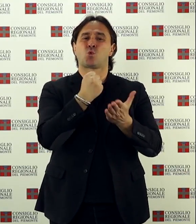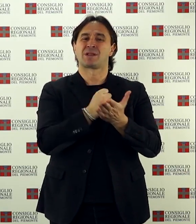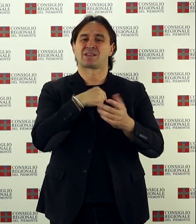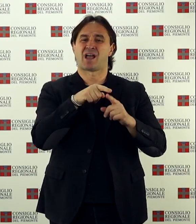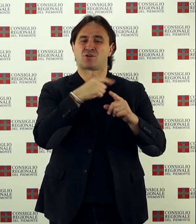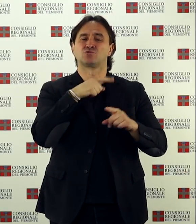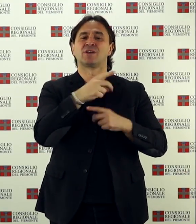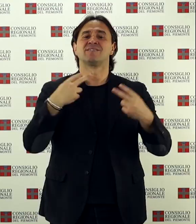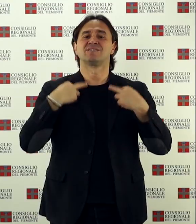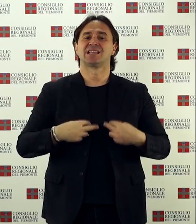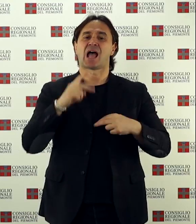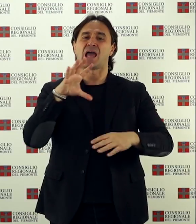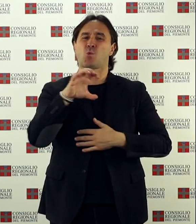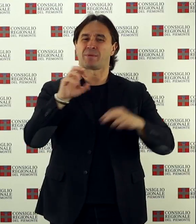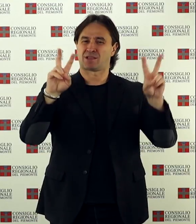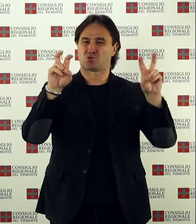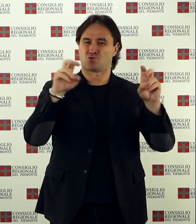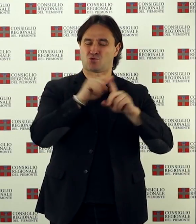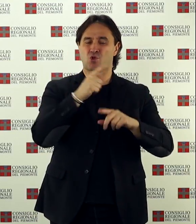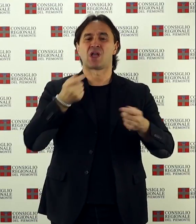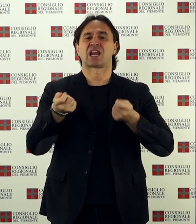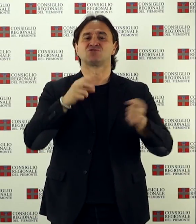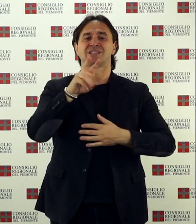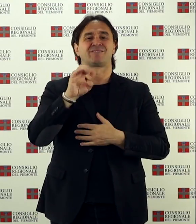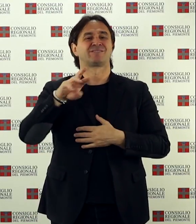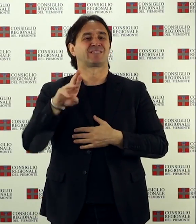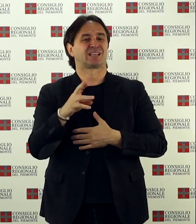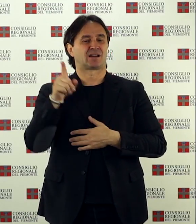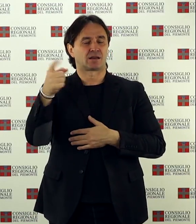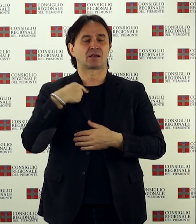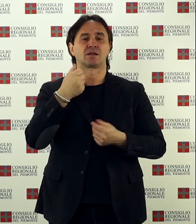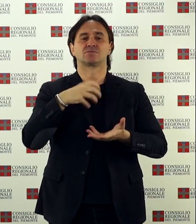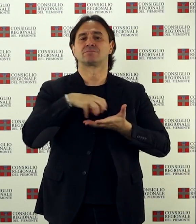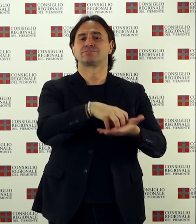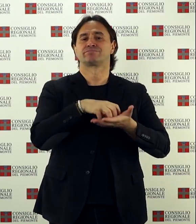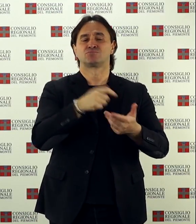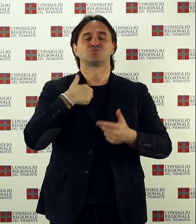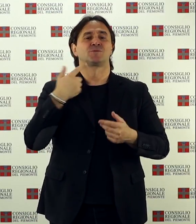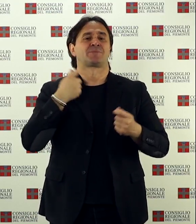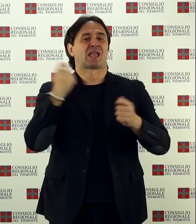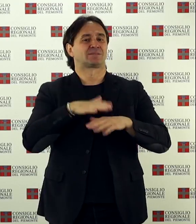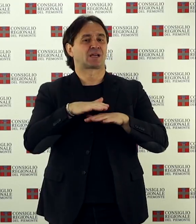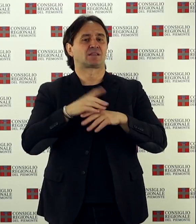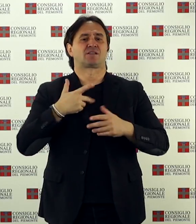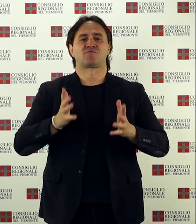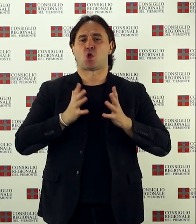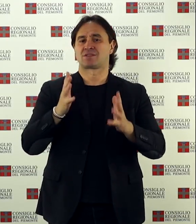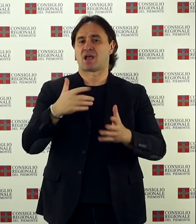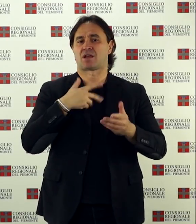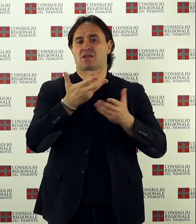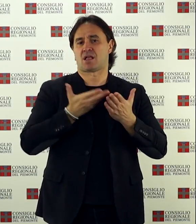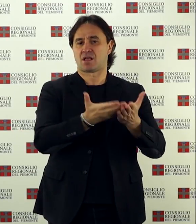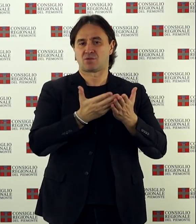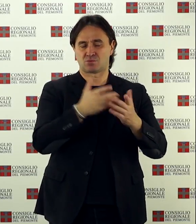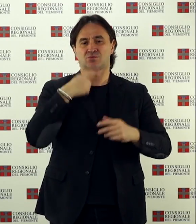del documentario Vite da recupero, del regista Enrico Verra, realizzato grazie al contributo di esperti e volontari della Fondazione